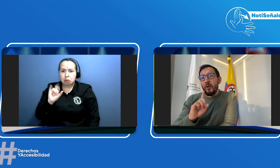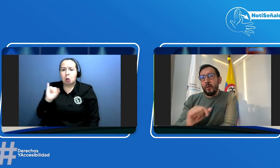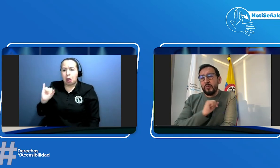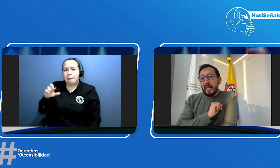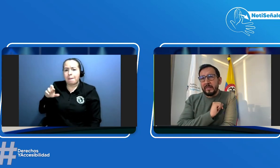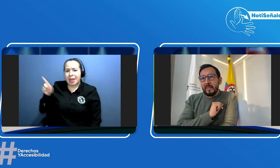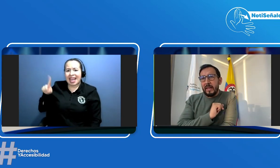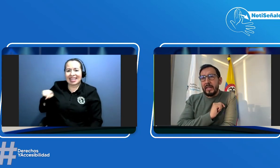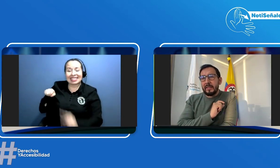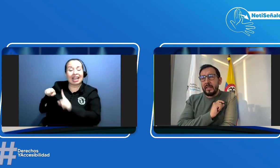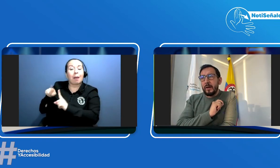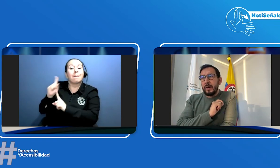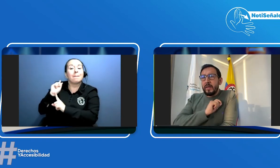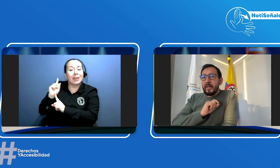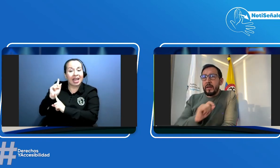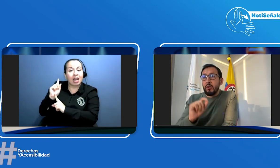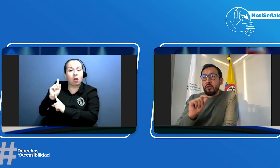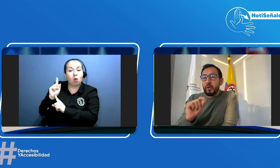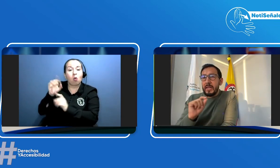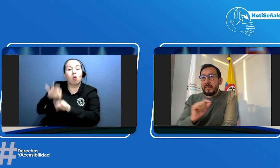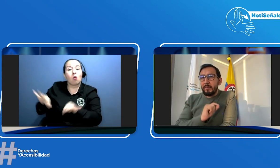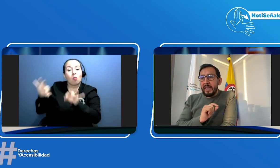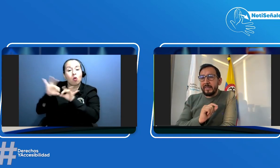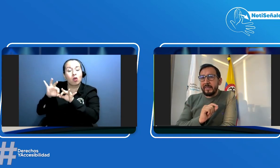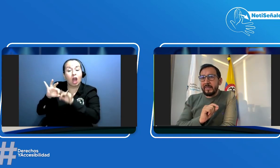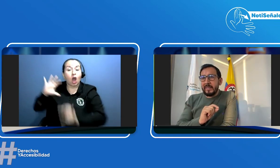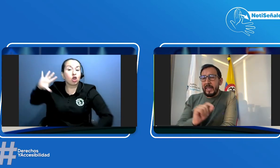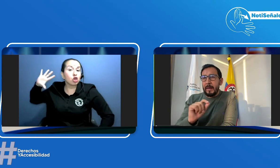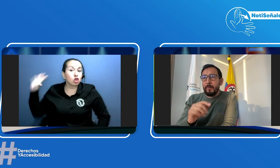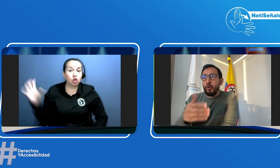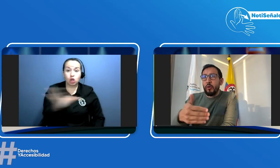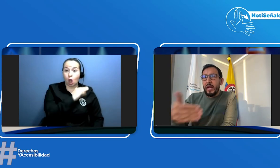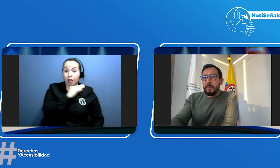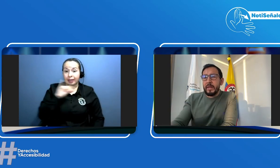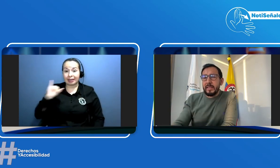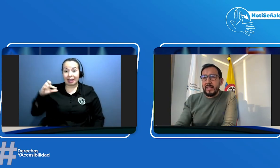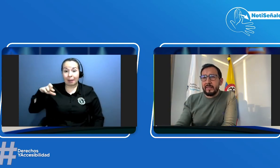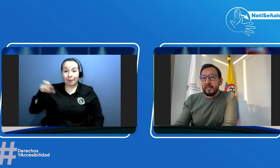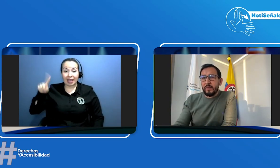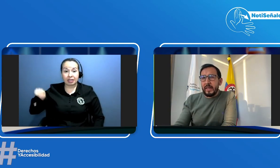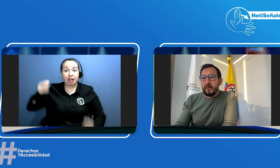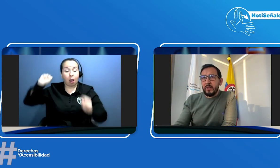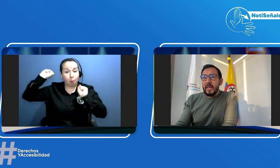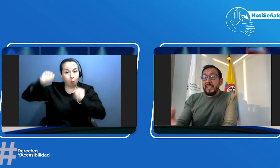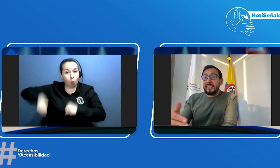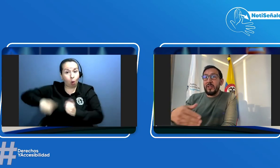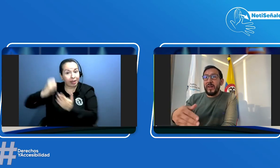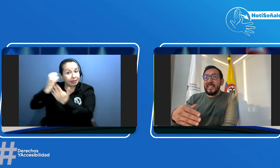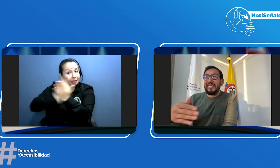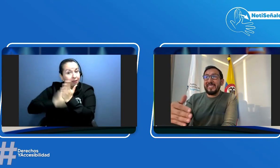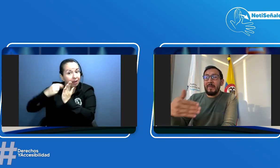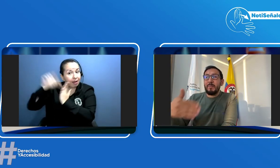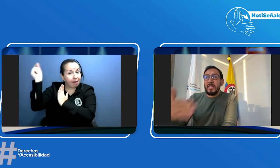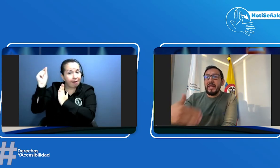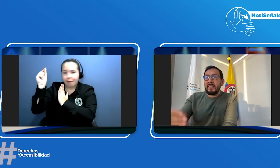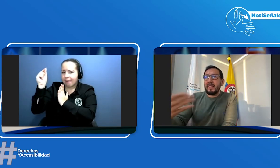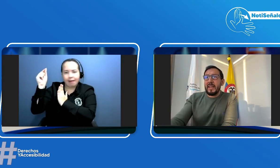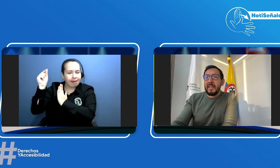obstante hay que tener en cuenta no todas las IPS podrán brindar ese certificado sino ellas también tendrán que